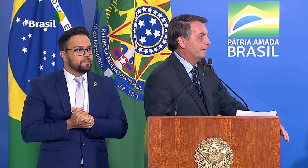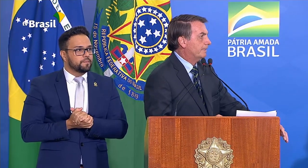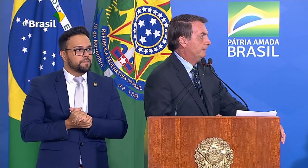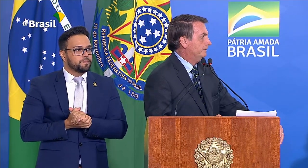utilizada no passado. Obrigado.